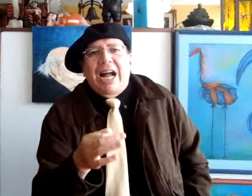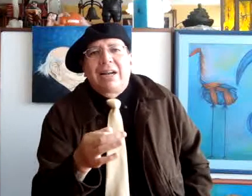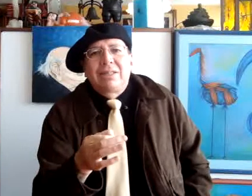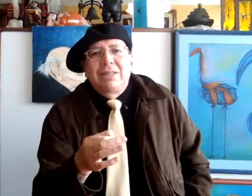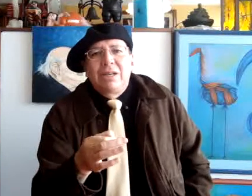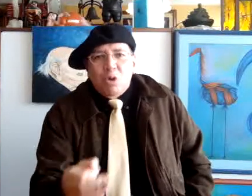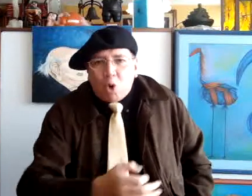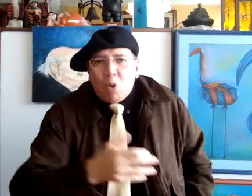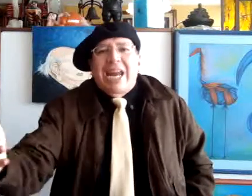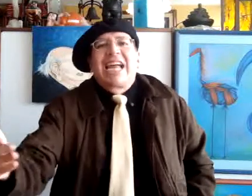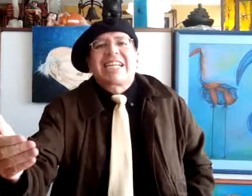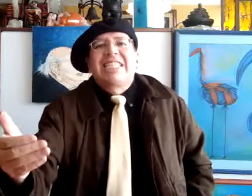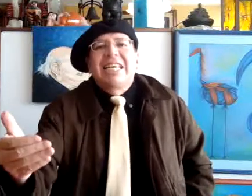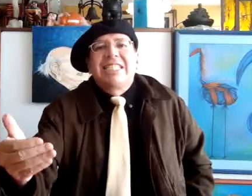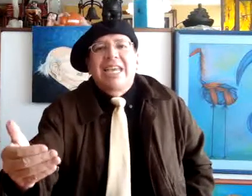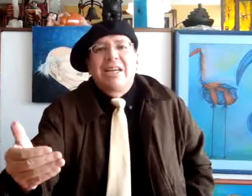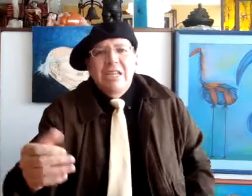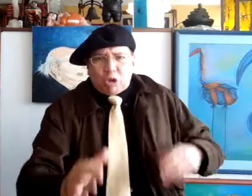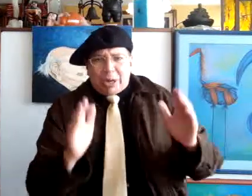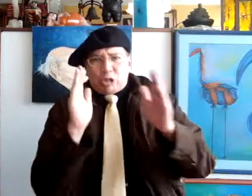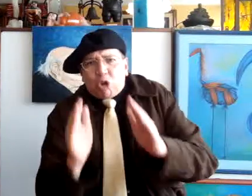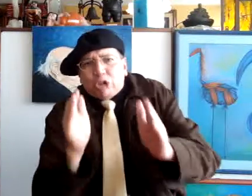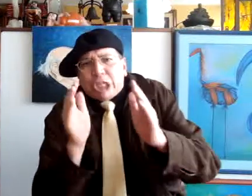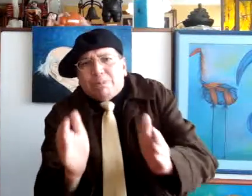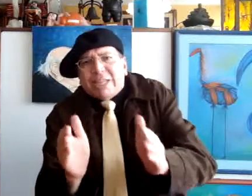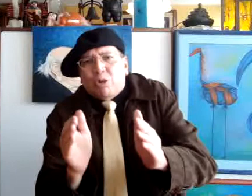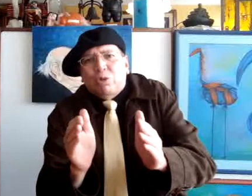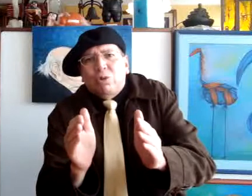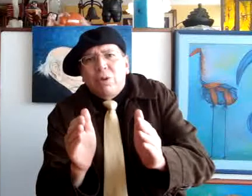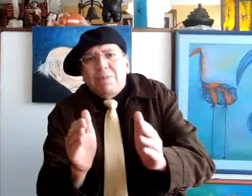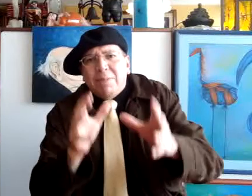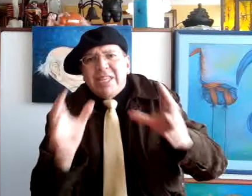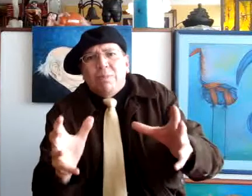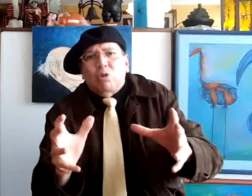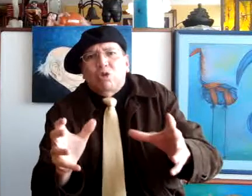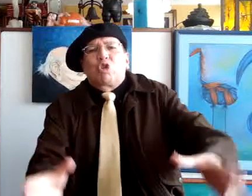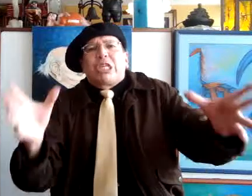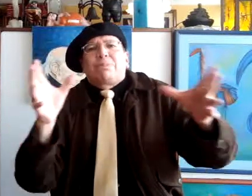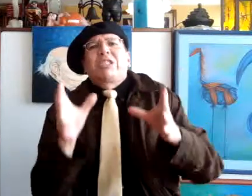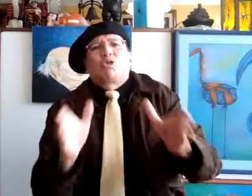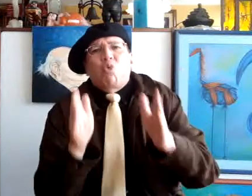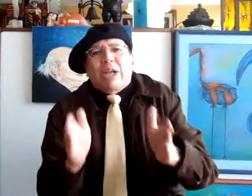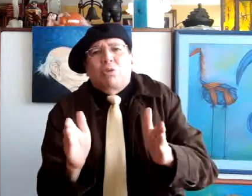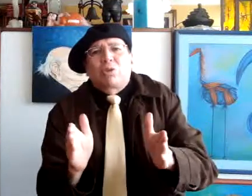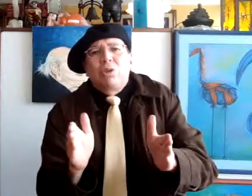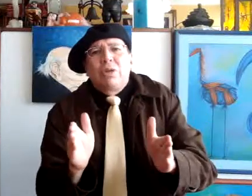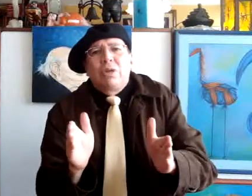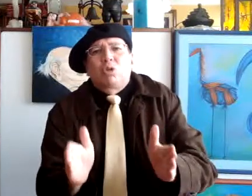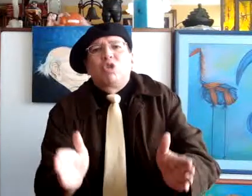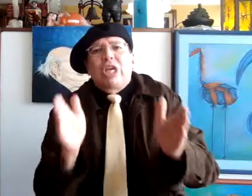cubra la residencia, sobre todo los espacios mínimos, o los espacios huecos, donde